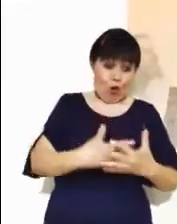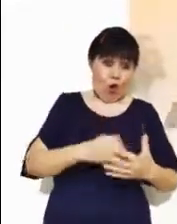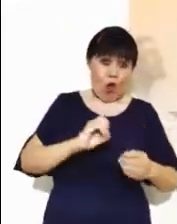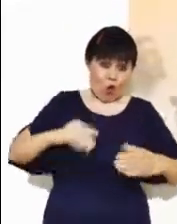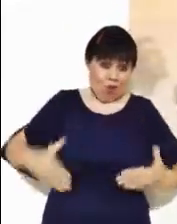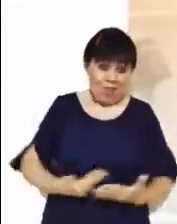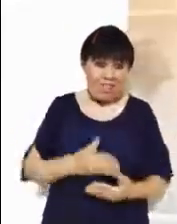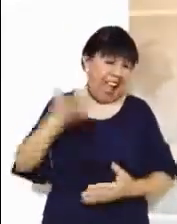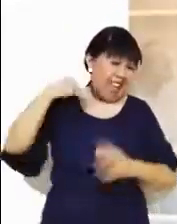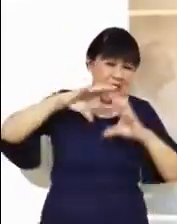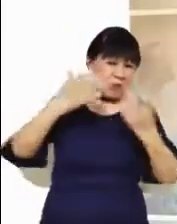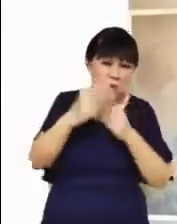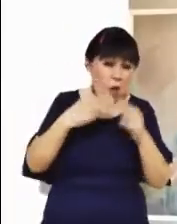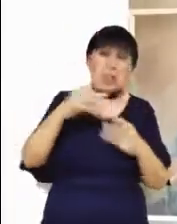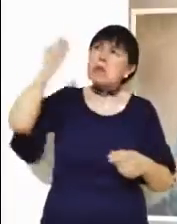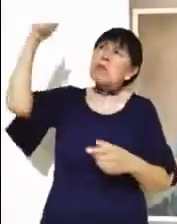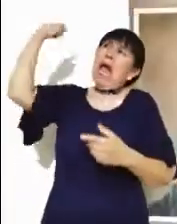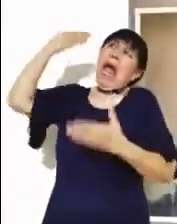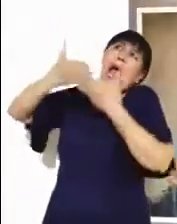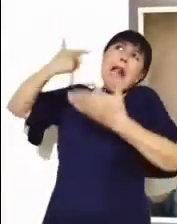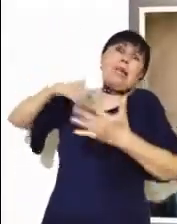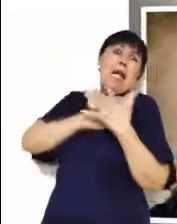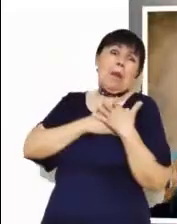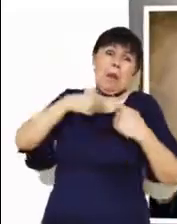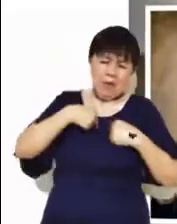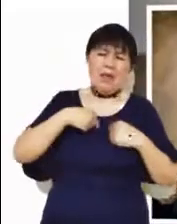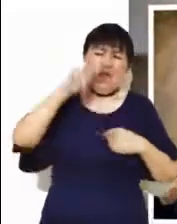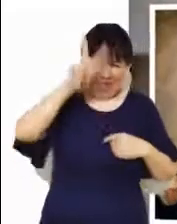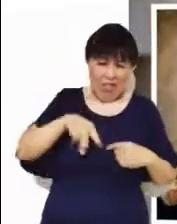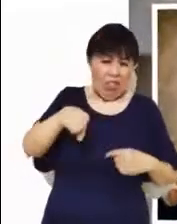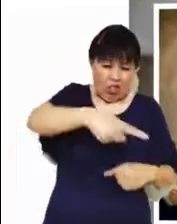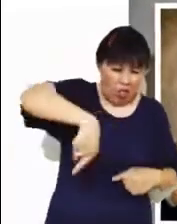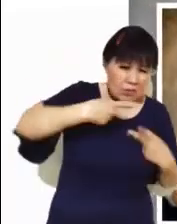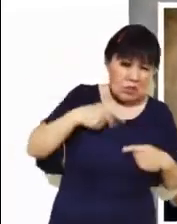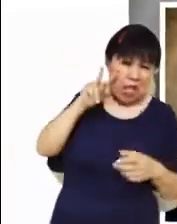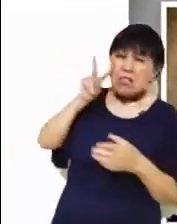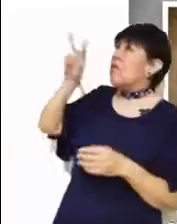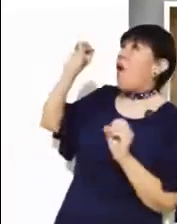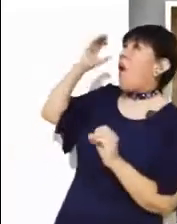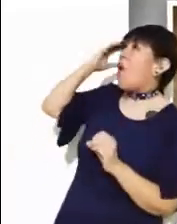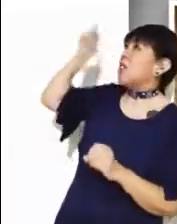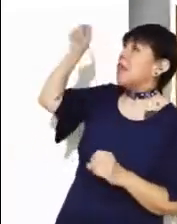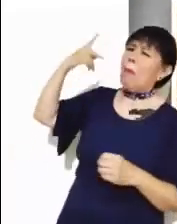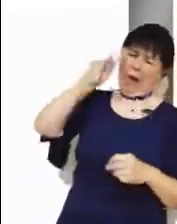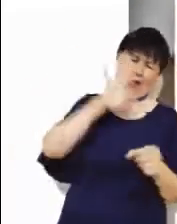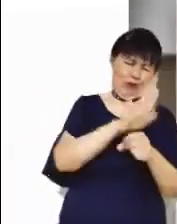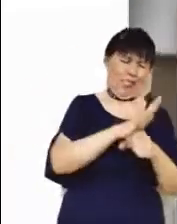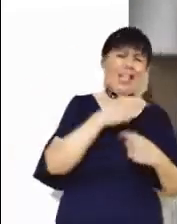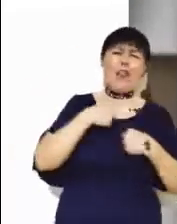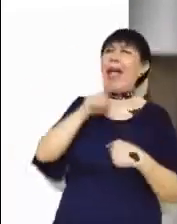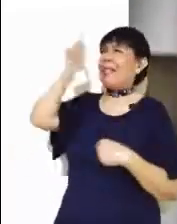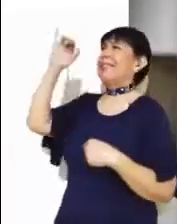de la creación del mundo. Padre justo, el mundo no te ha conocido, pero yo sí te conozco